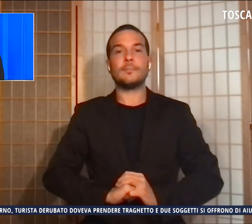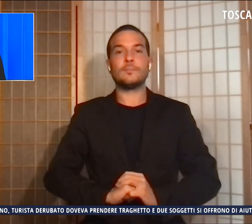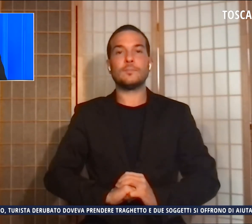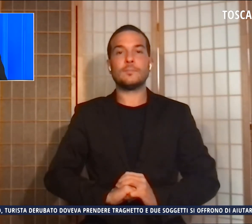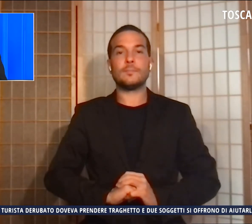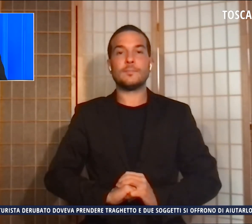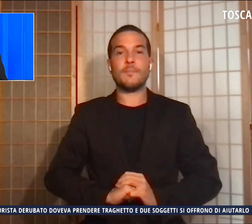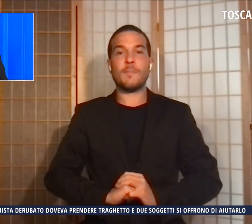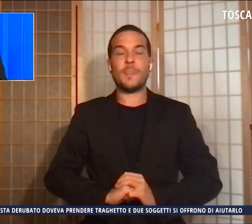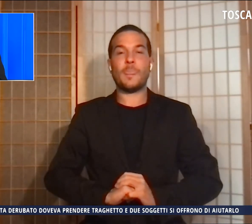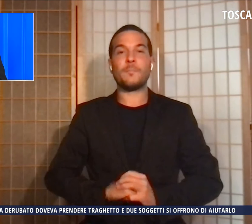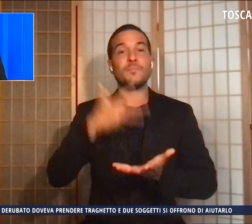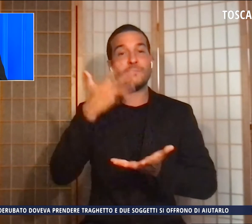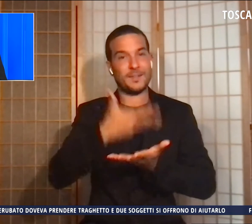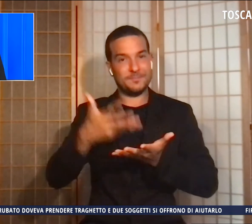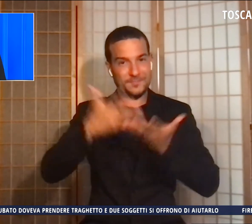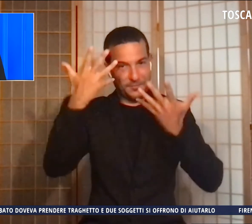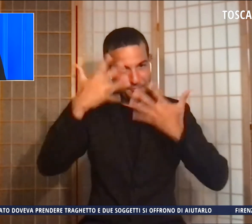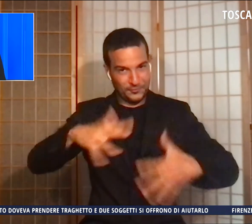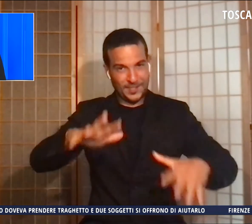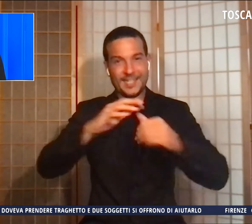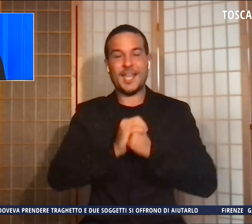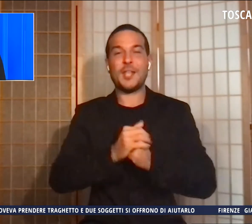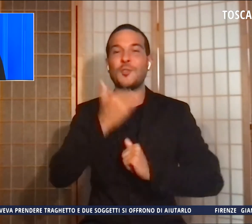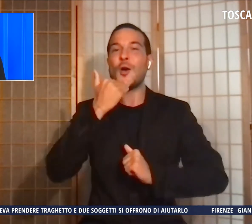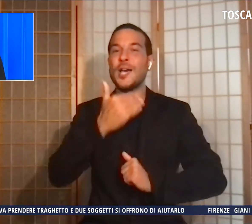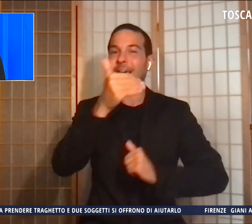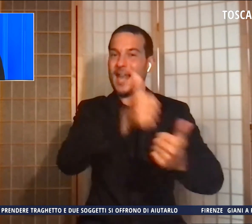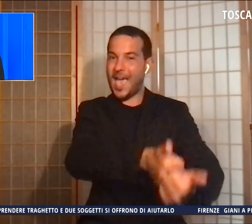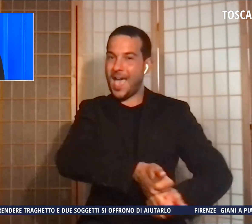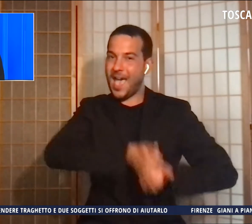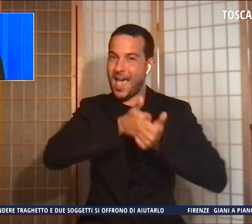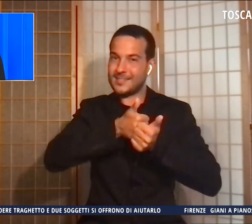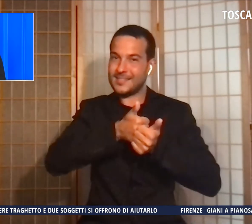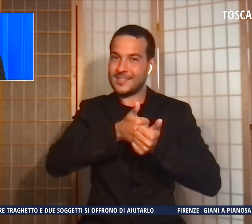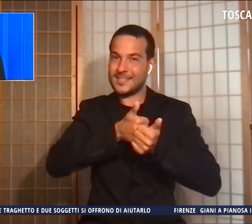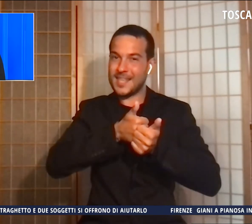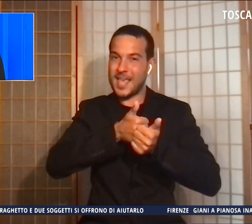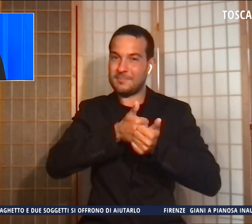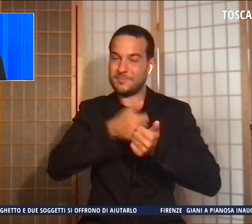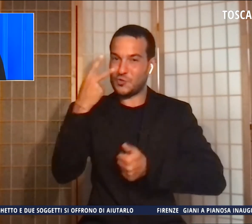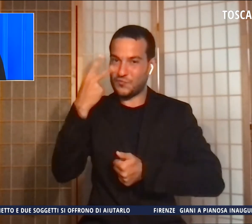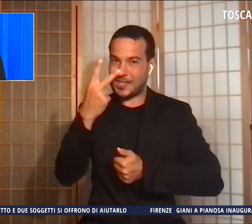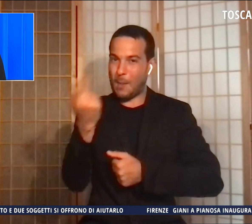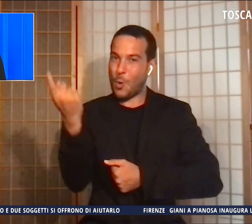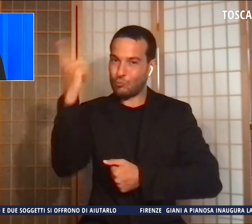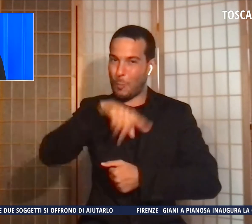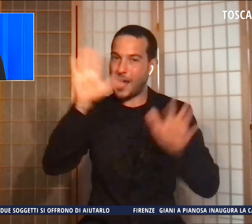Ed è tutto per questa edizione. Grazie di essere stati con noi. Appuntamento a domani. Arrivederci.